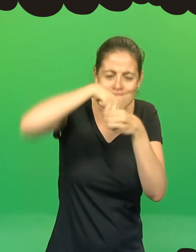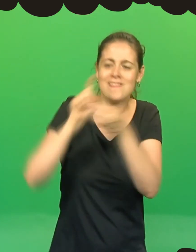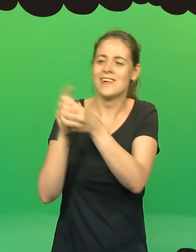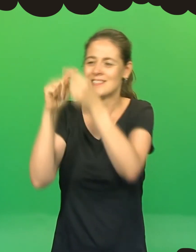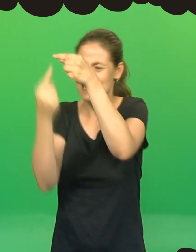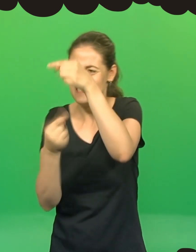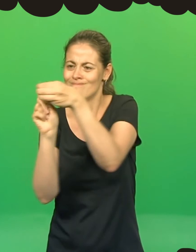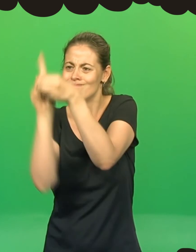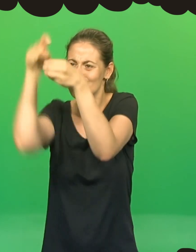casulo.